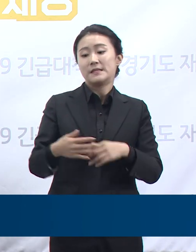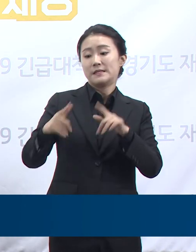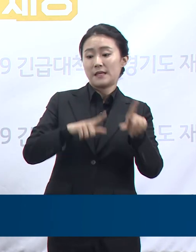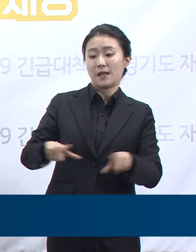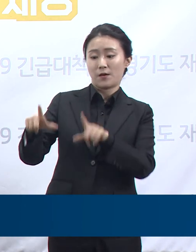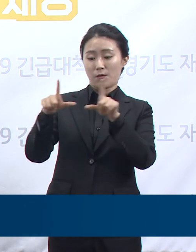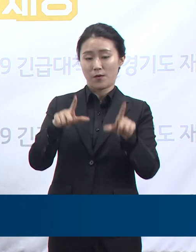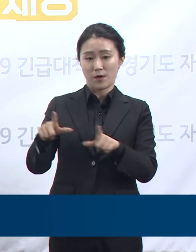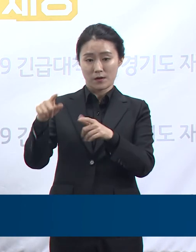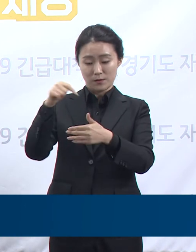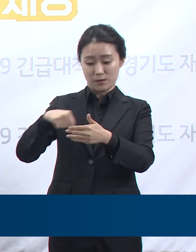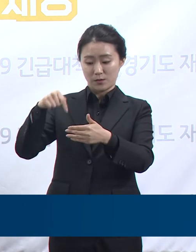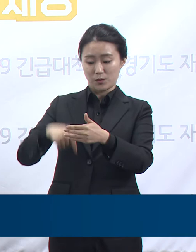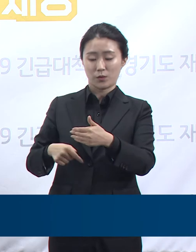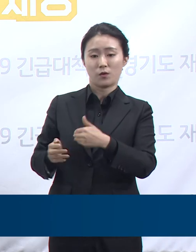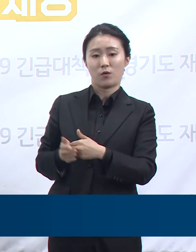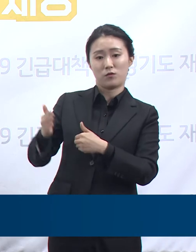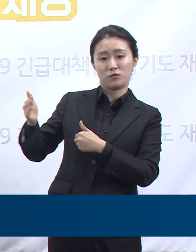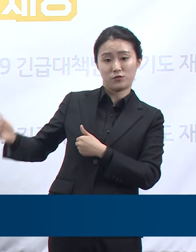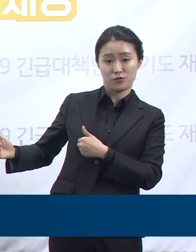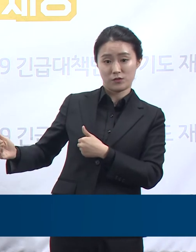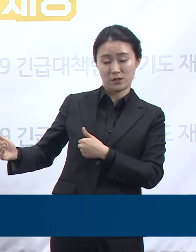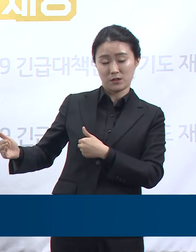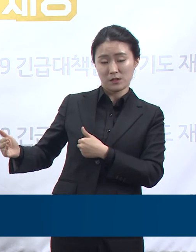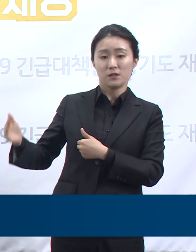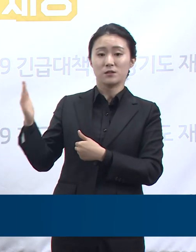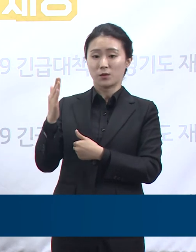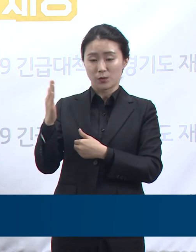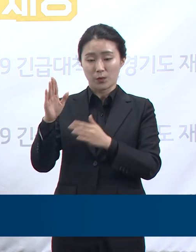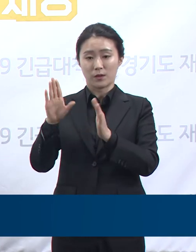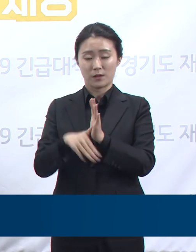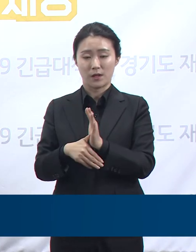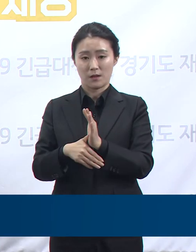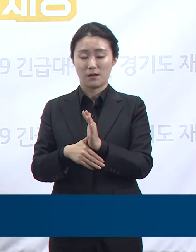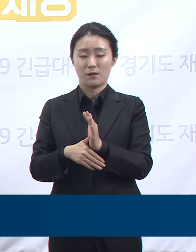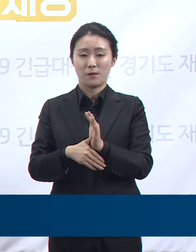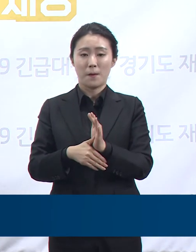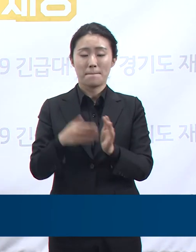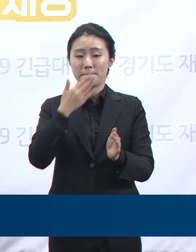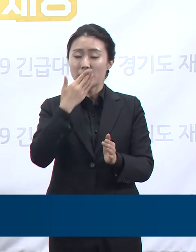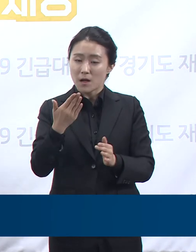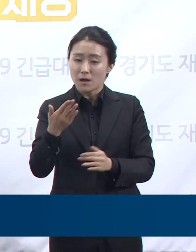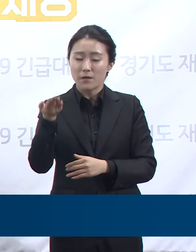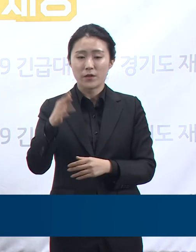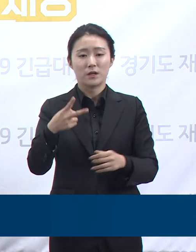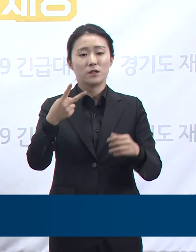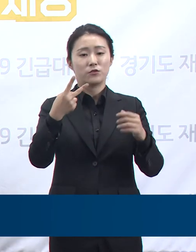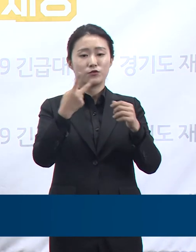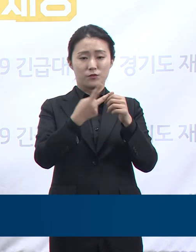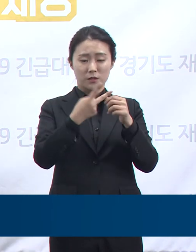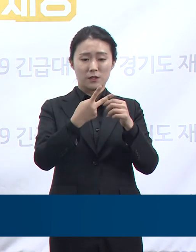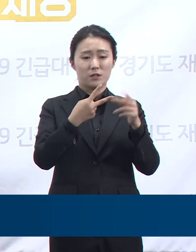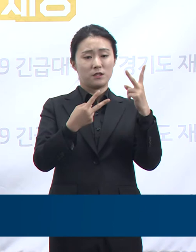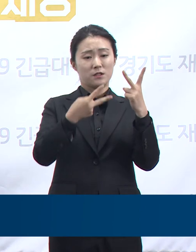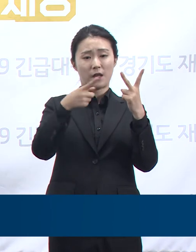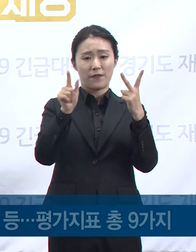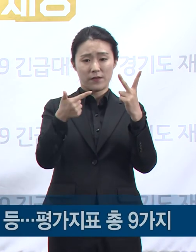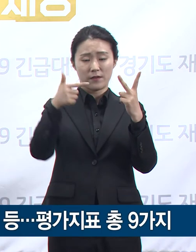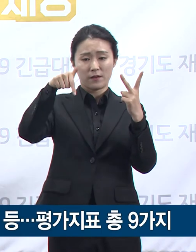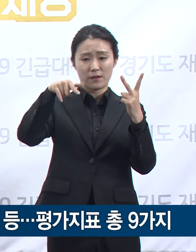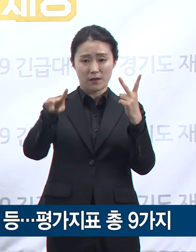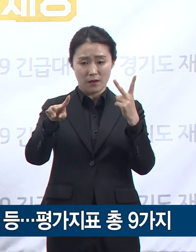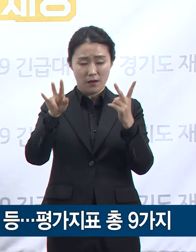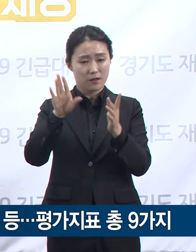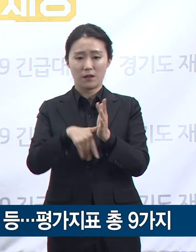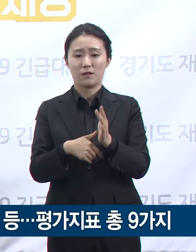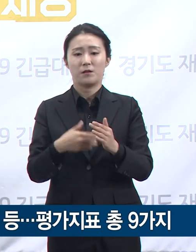대규모 위기 발생 등 향후 위기 단계가 격상될 경우에는 적용이 어렵다는 점을 말씀드립니다. 평가 지표는